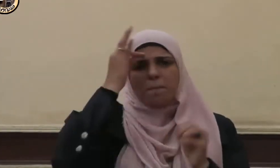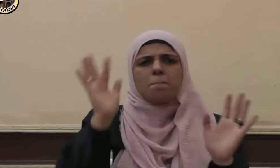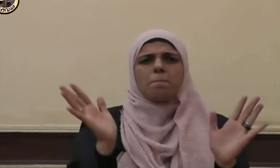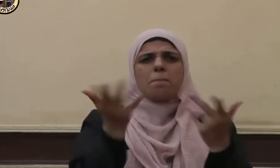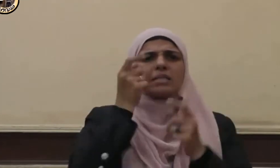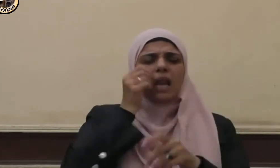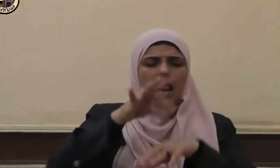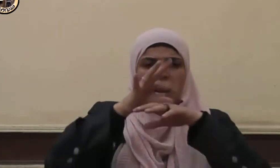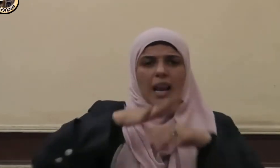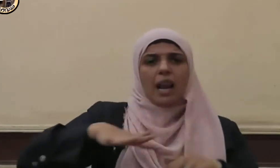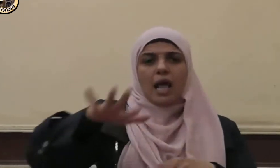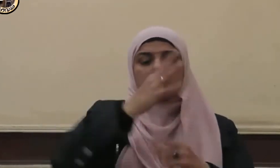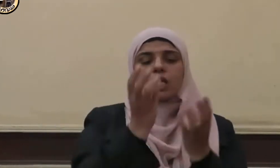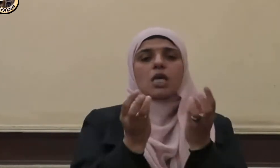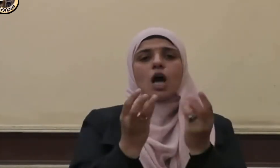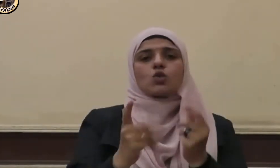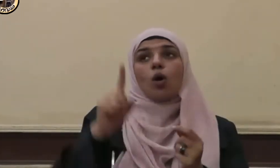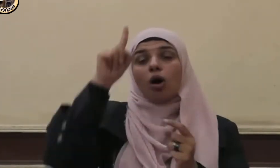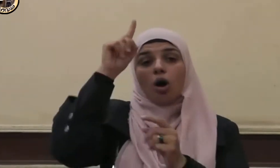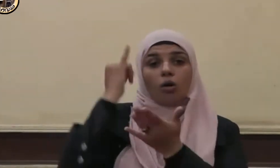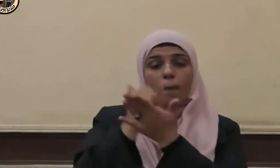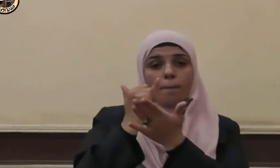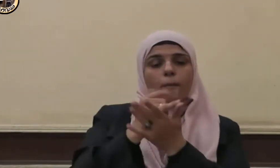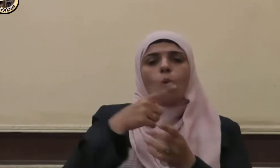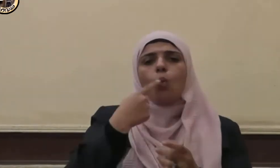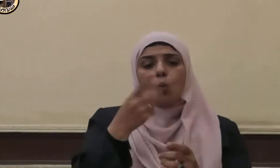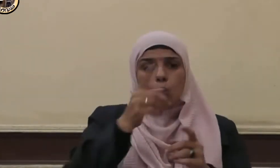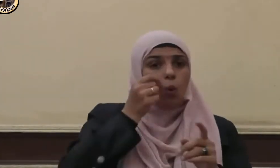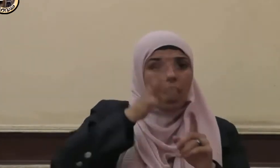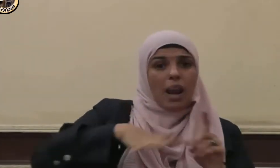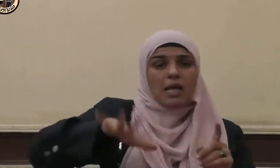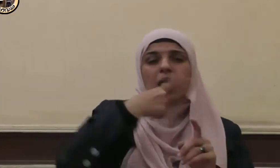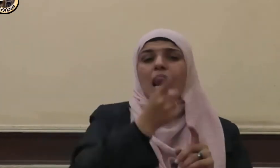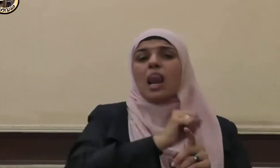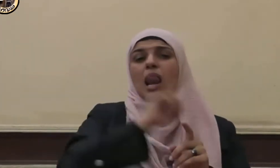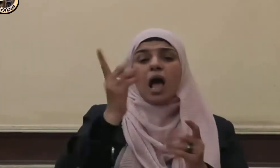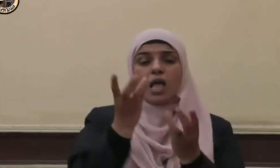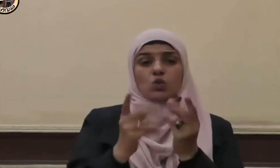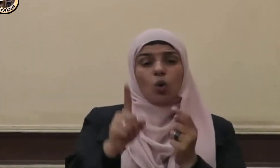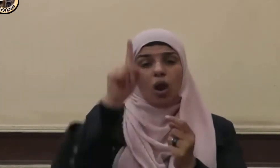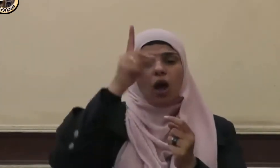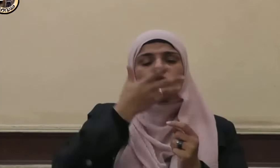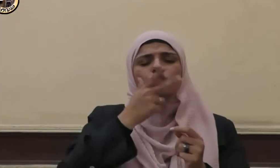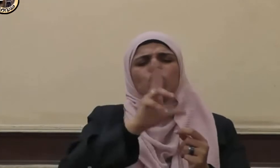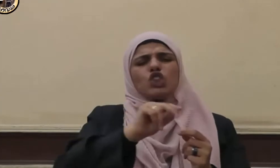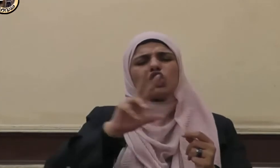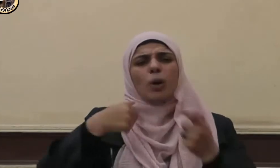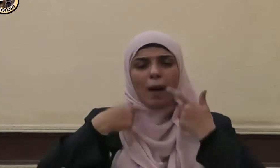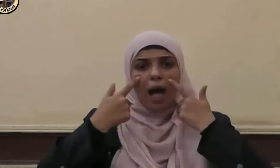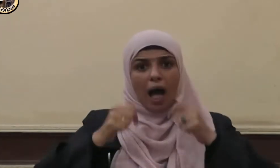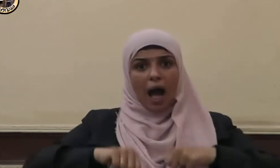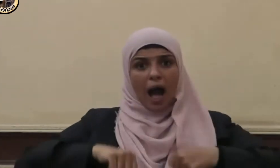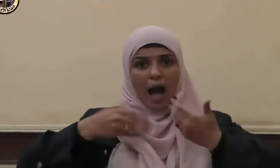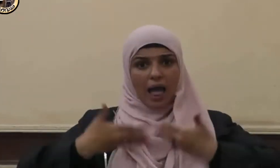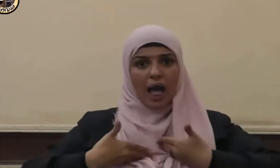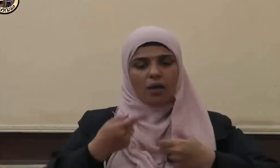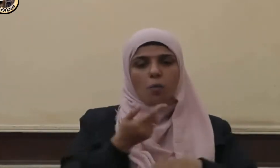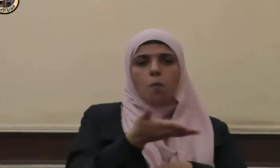يذكر ربه والذي لا يذكر ربه مثل الحق والميت وفي لفظ